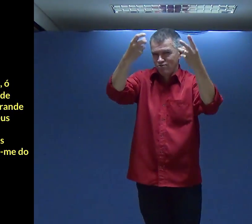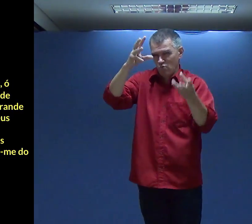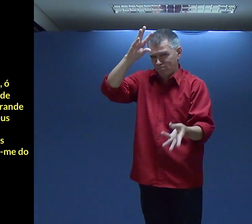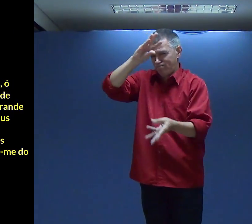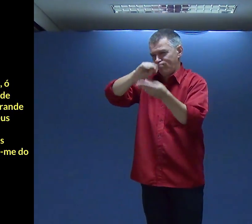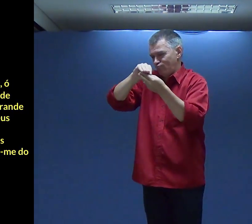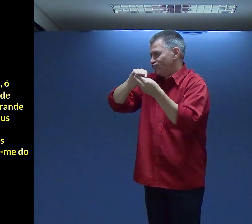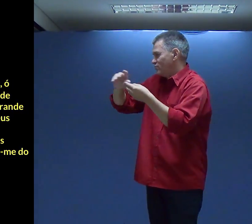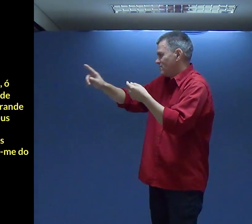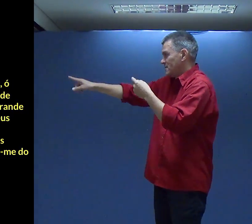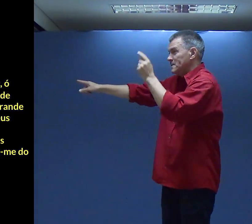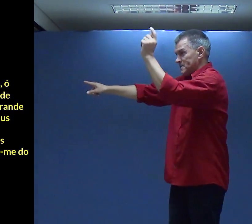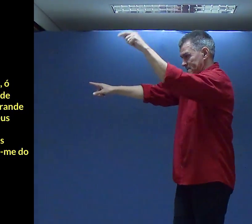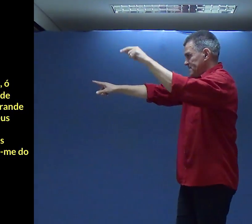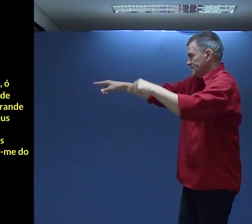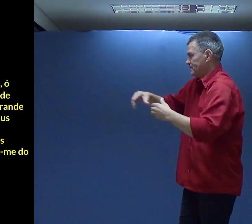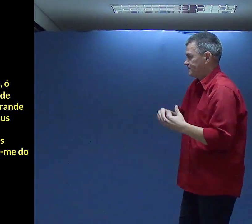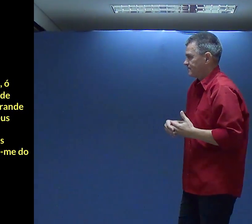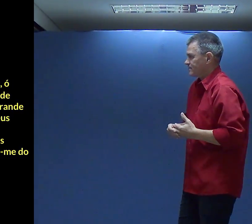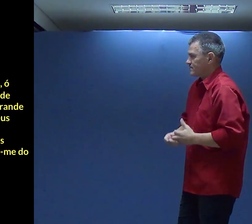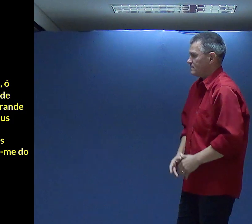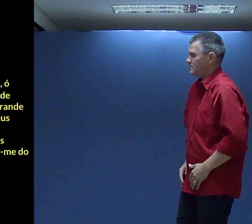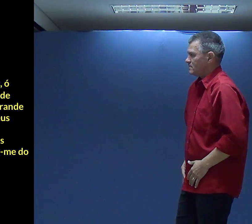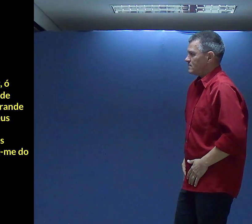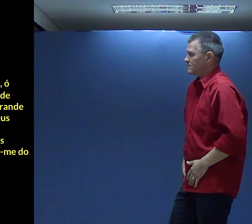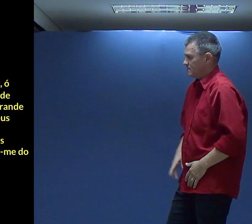Diante de Deus Pode passar Ali